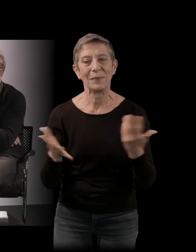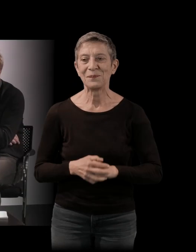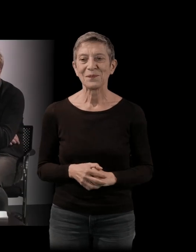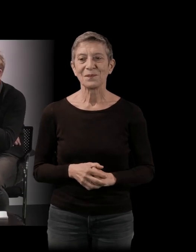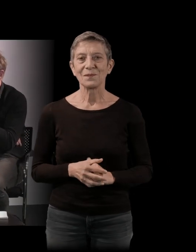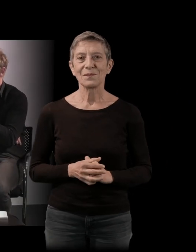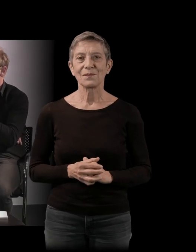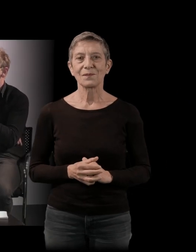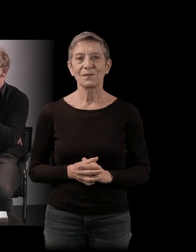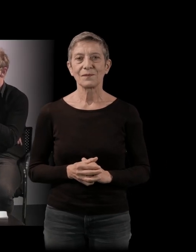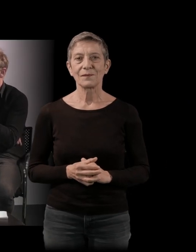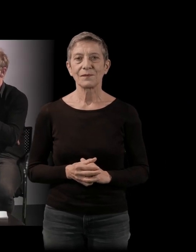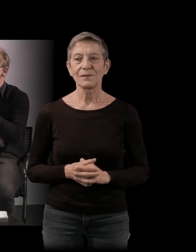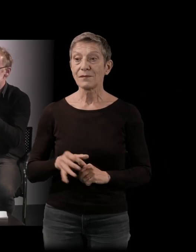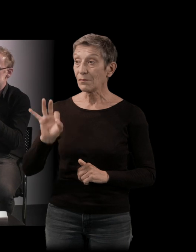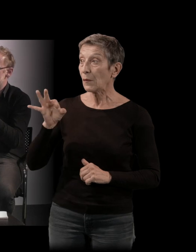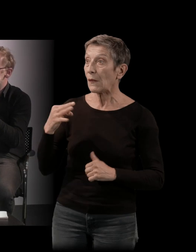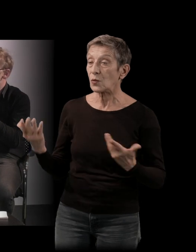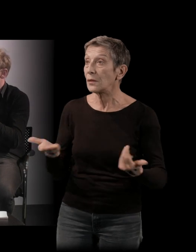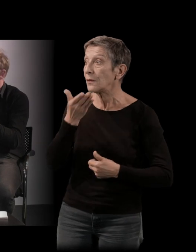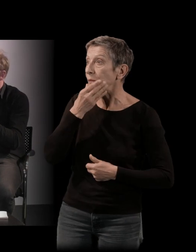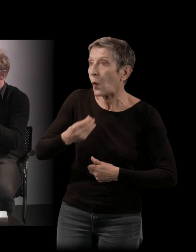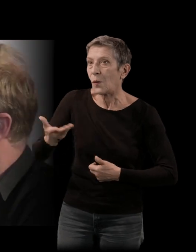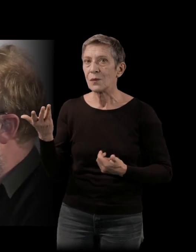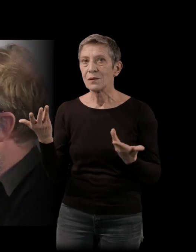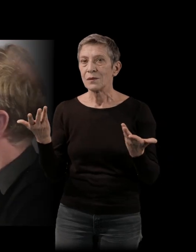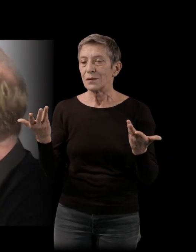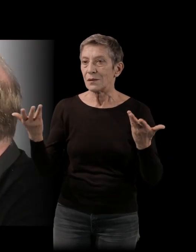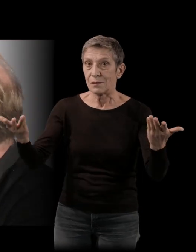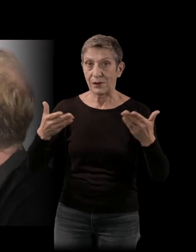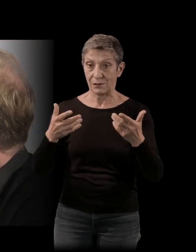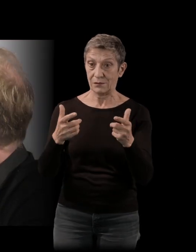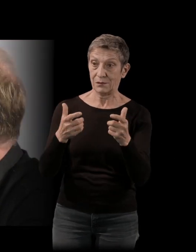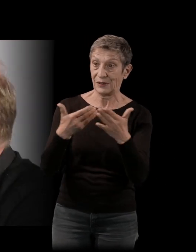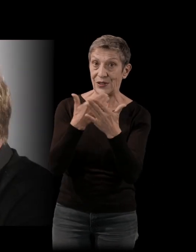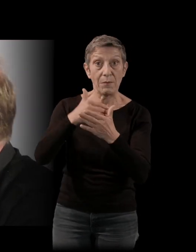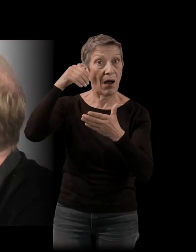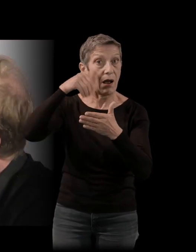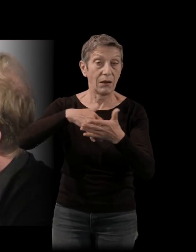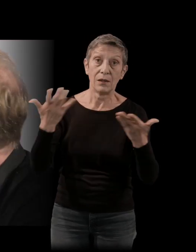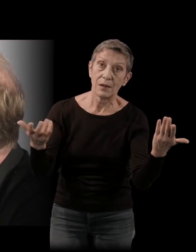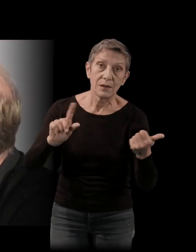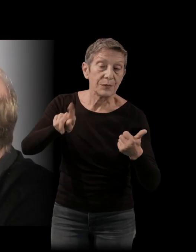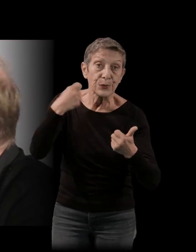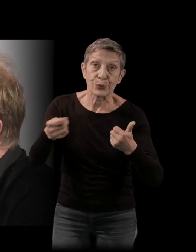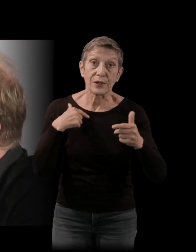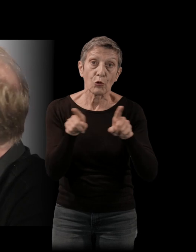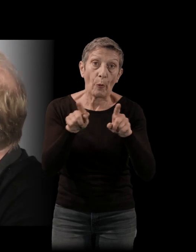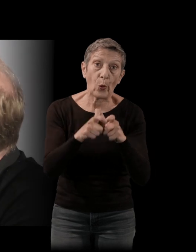que ce qui est très beau, et on s'en rend compte, je le disais, le cinéma, c'est une industrie, c'est un côté artistique, mais il y a aussi toute la recherche de financement, enfin, qui sont des éléments